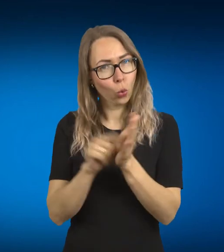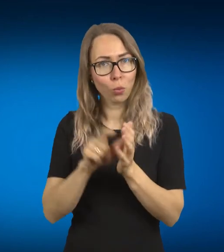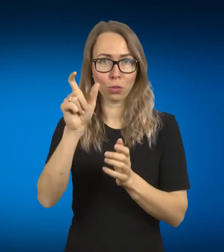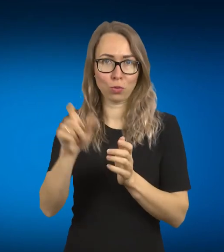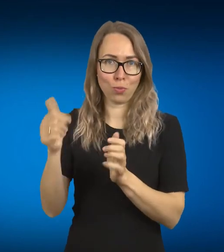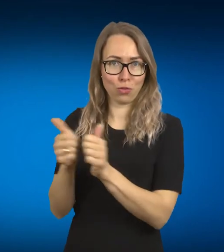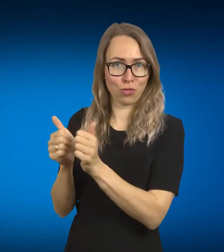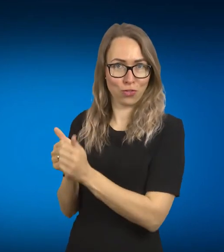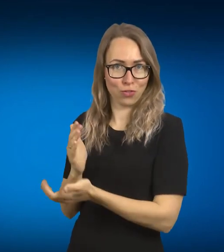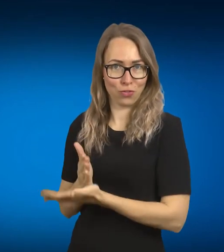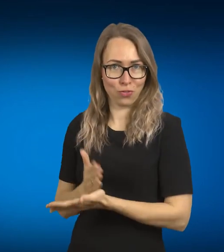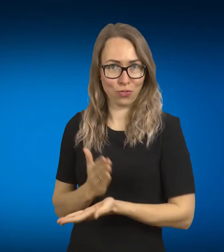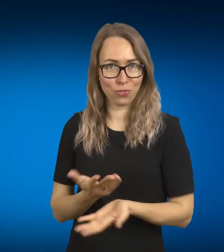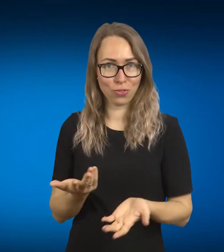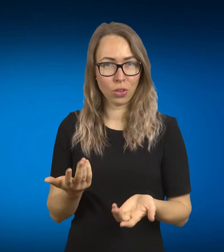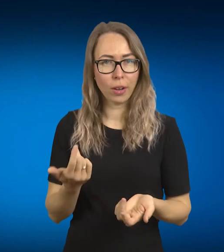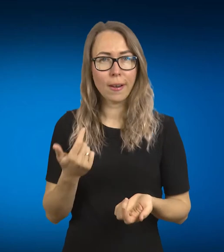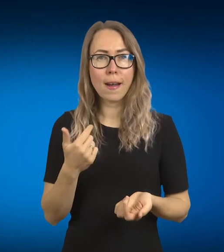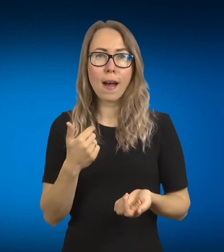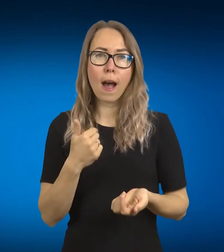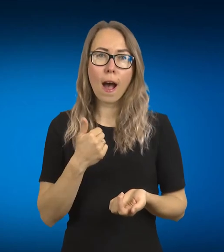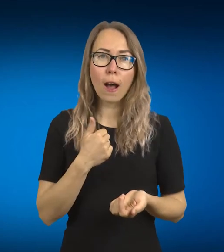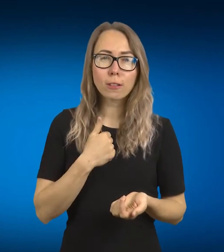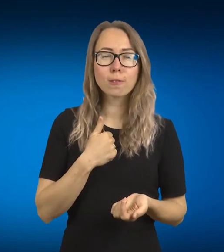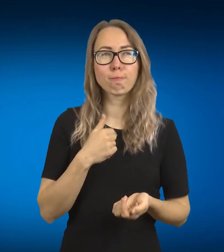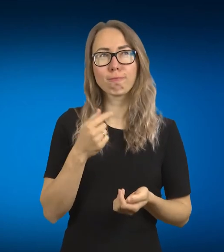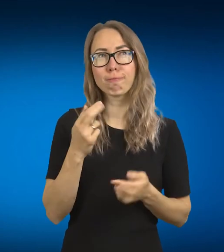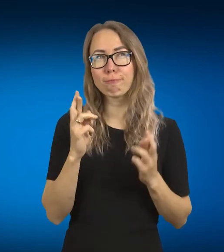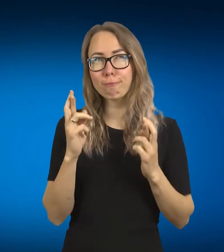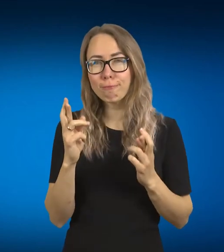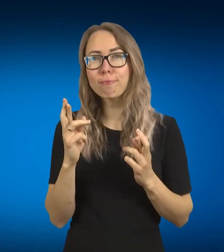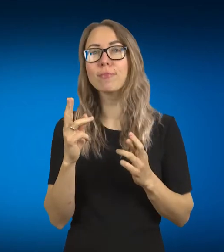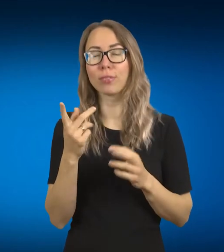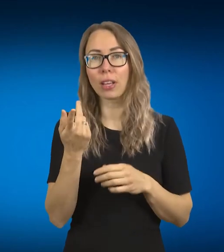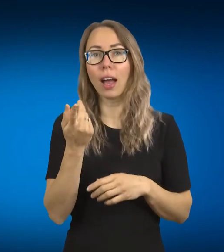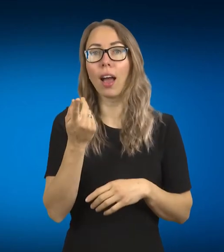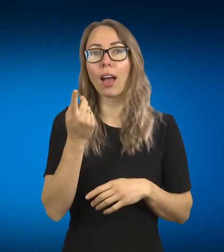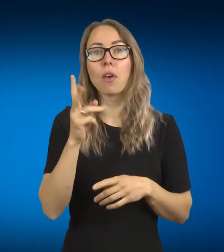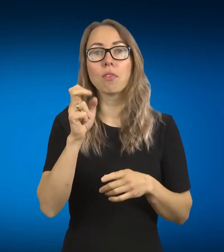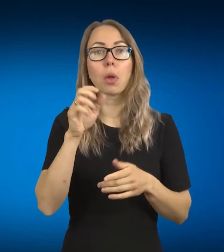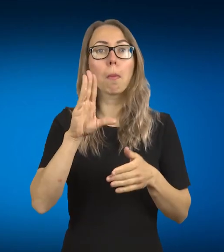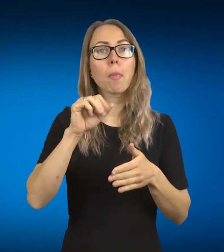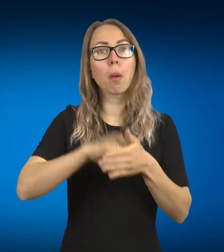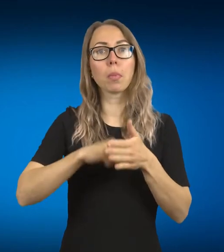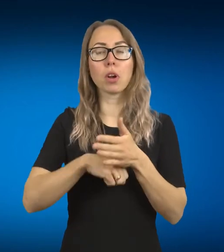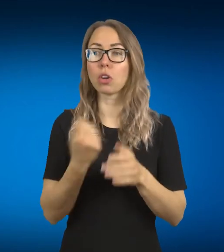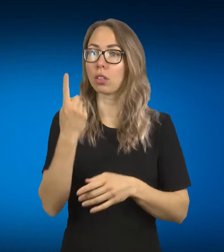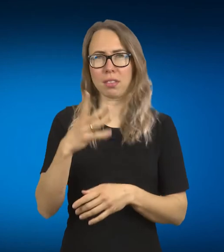gyvenime ir aš kažkaip linkus tikėt, kad niekas nevyksta be priežasties. Tai vyko toks renginys